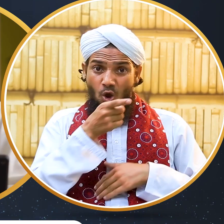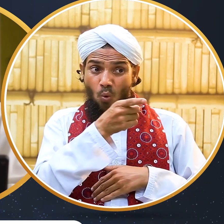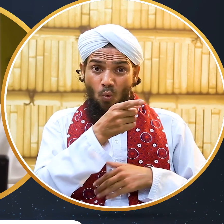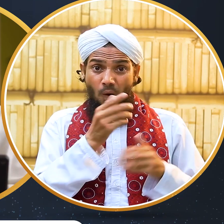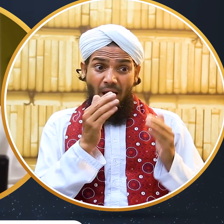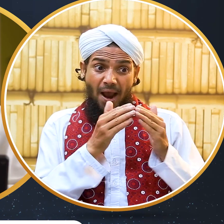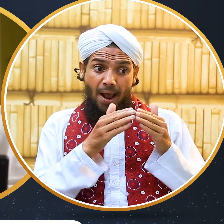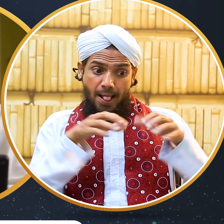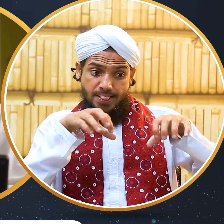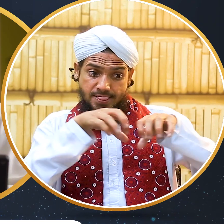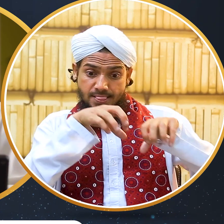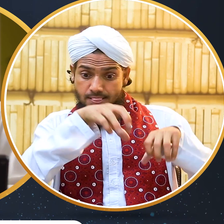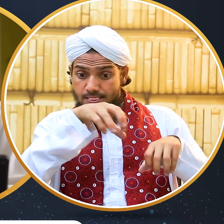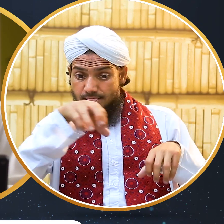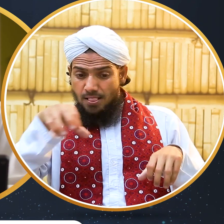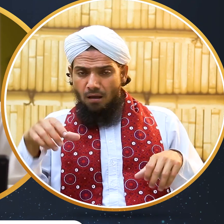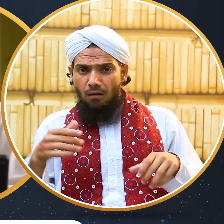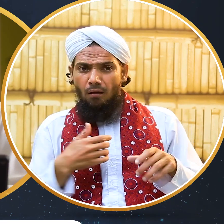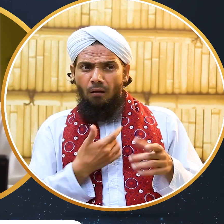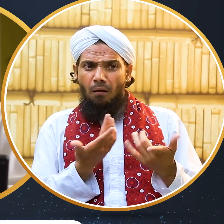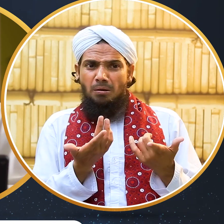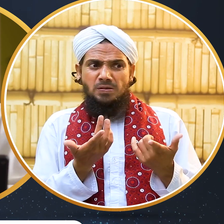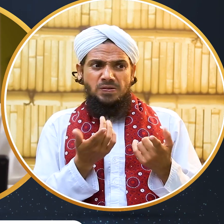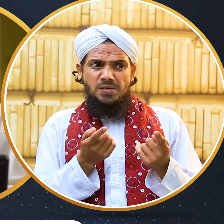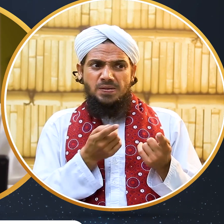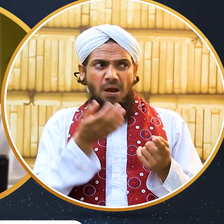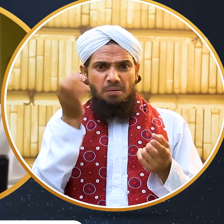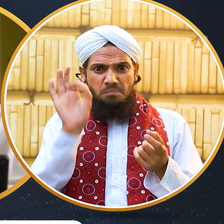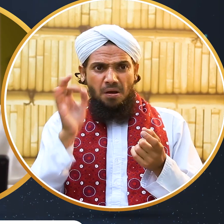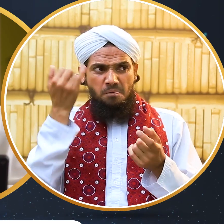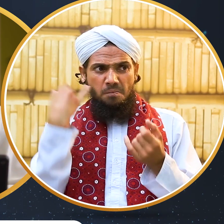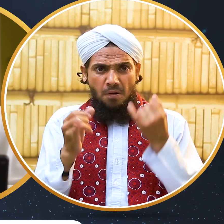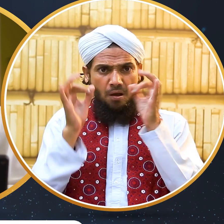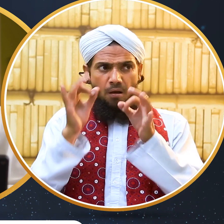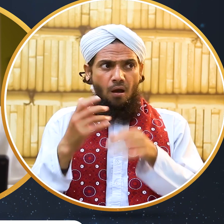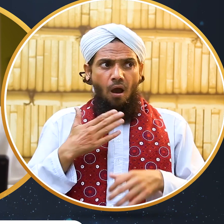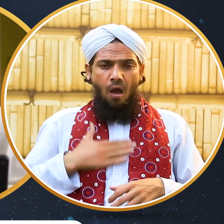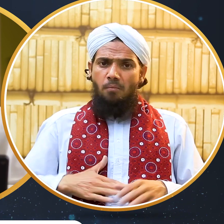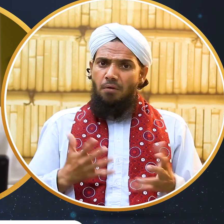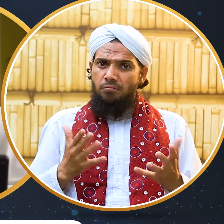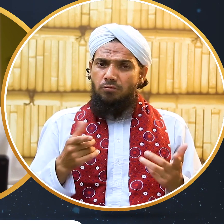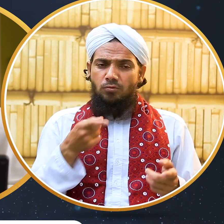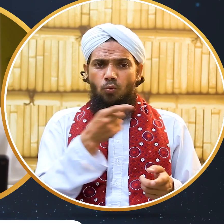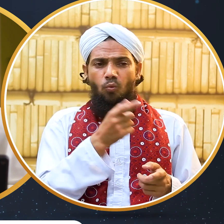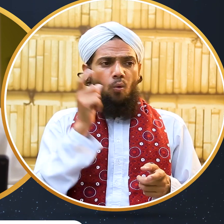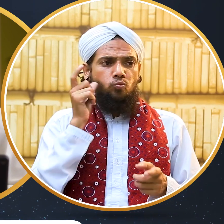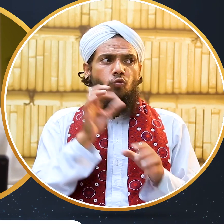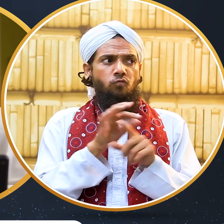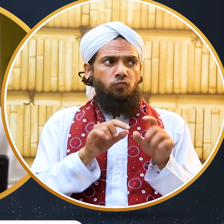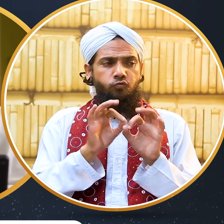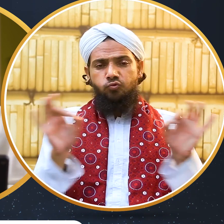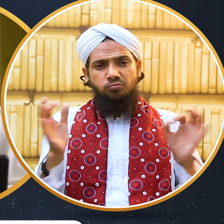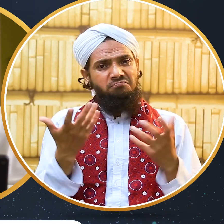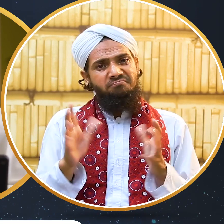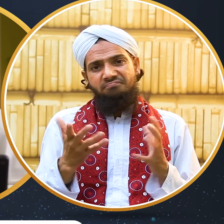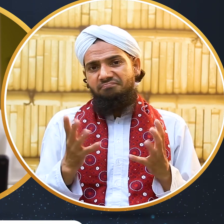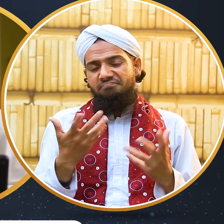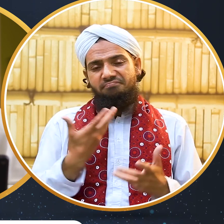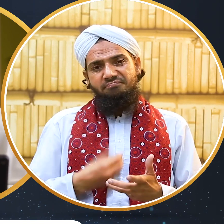یا رسول اللہ صلی اللہ علیہ وسلم تو فرمایا وہ جس کا پڑوسی اس کی شرارتوں سے امن میں نہ ہو اللہ اکبر